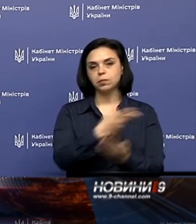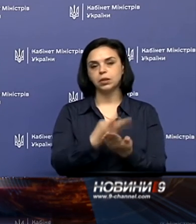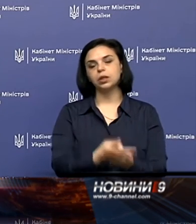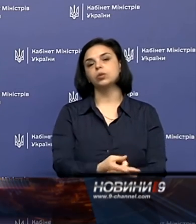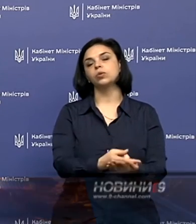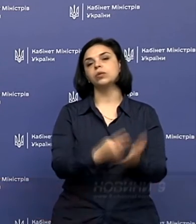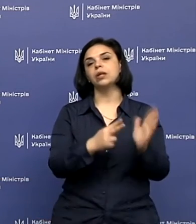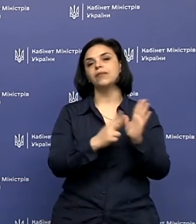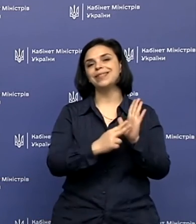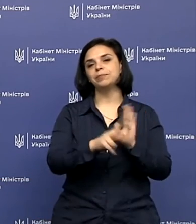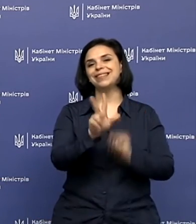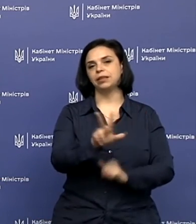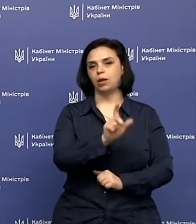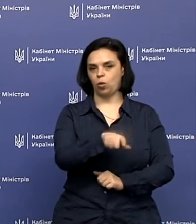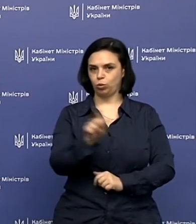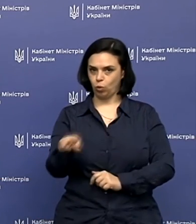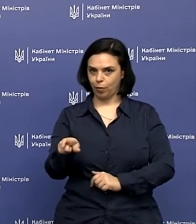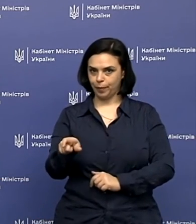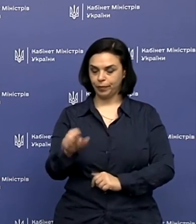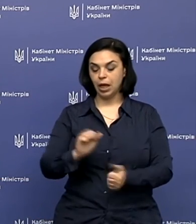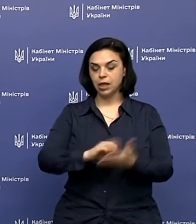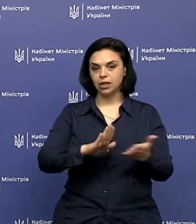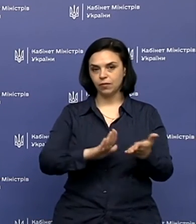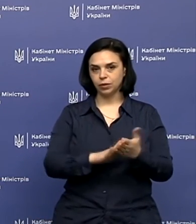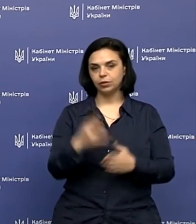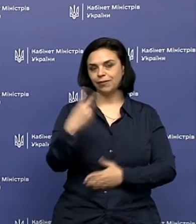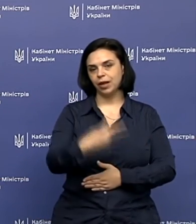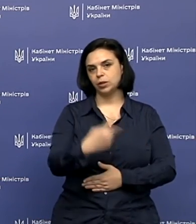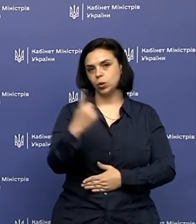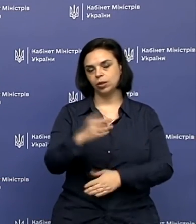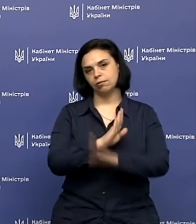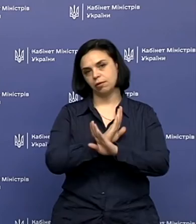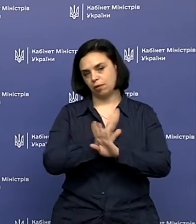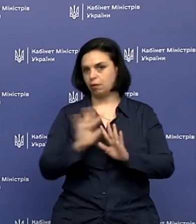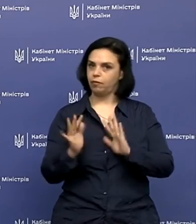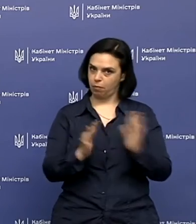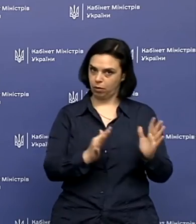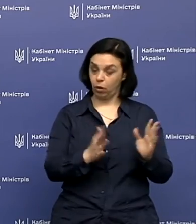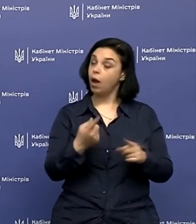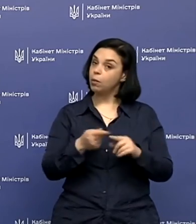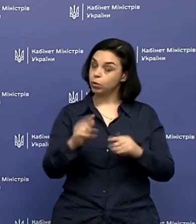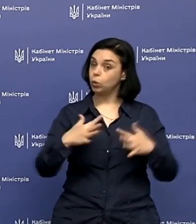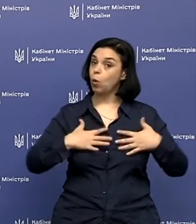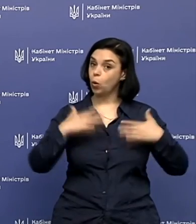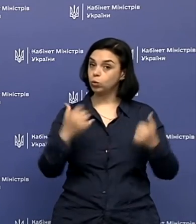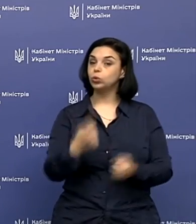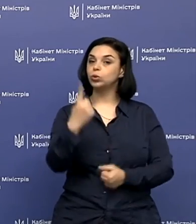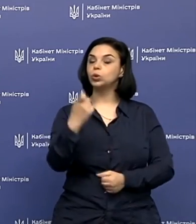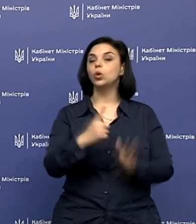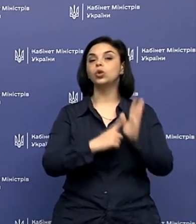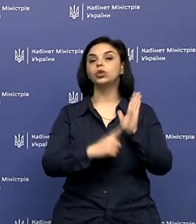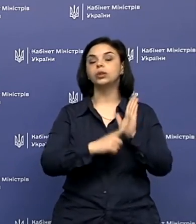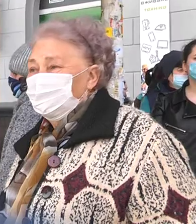83 особи. Зафіксовано 21 летальний випадок. При цьому одужала 160